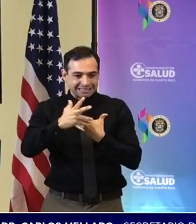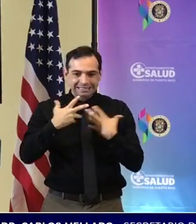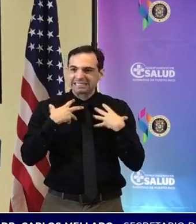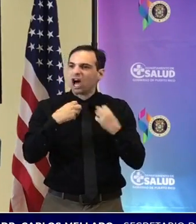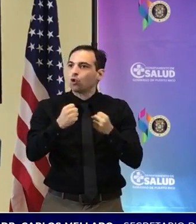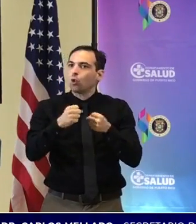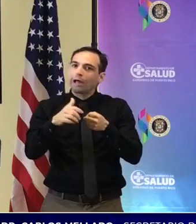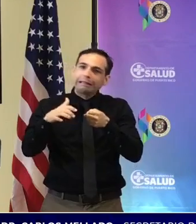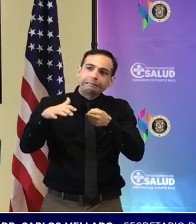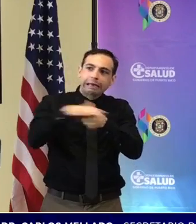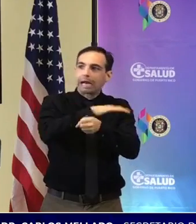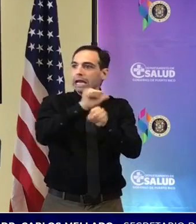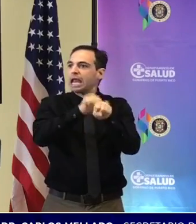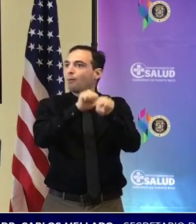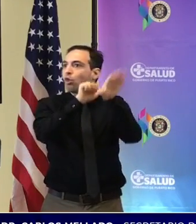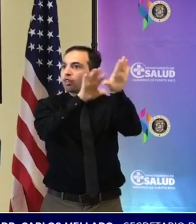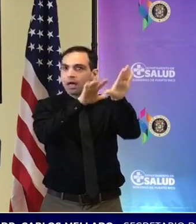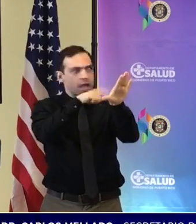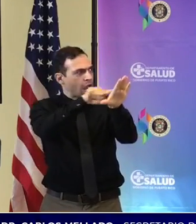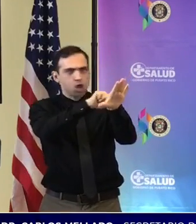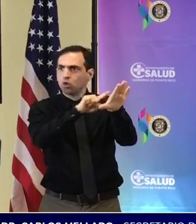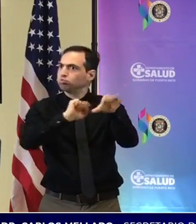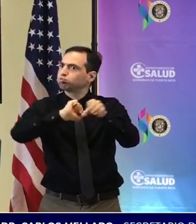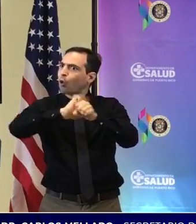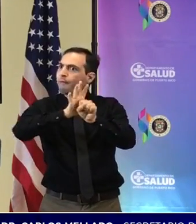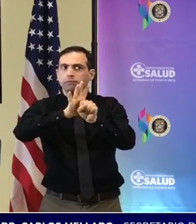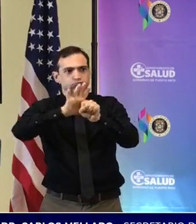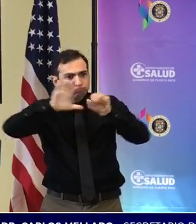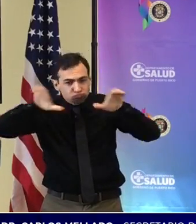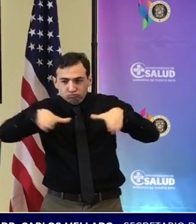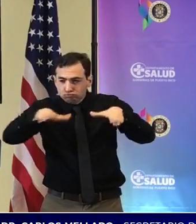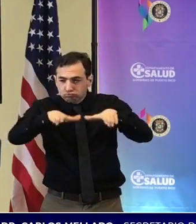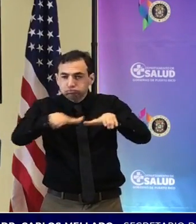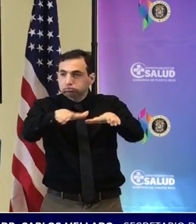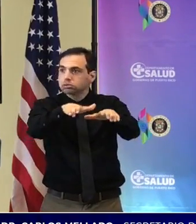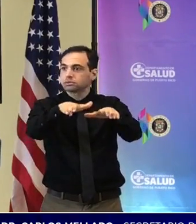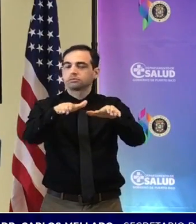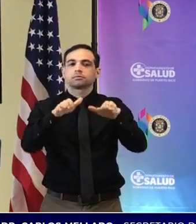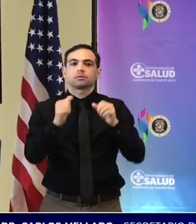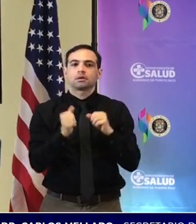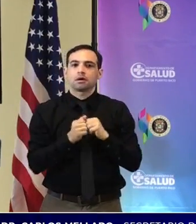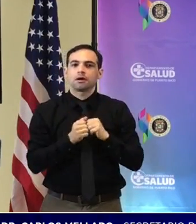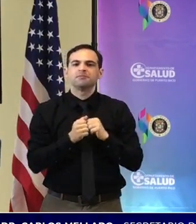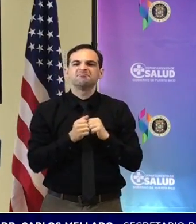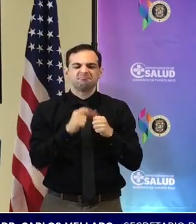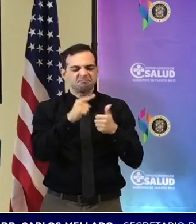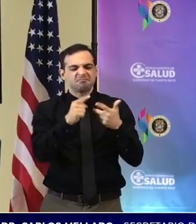proactivos que han sido en cuanto a COVID y en otras áreas también.